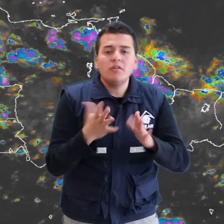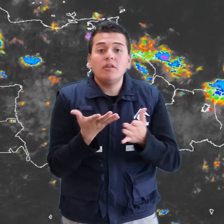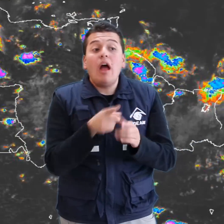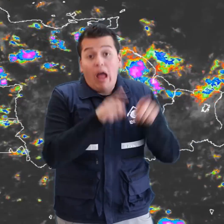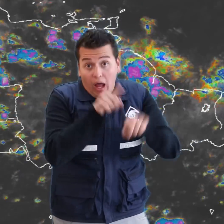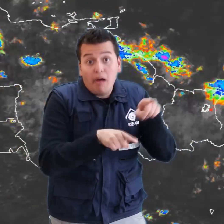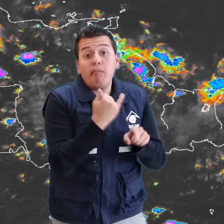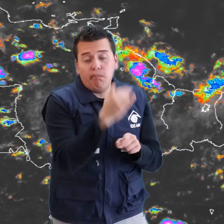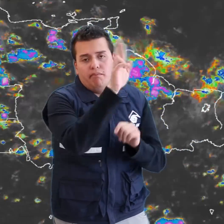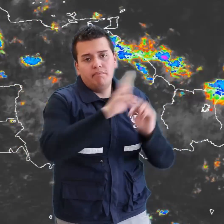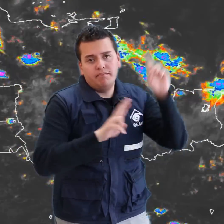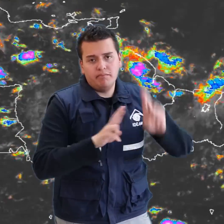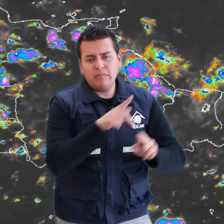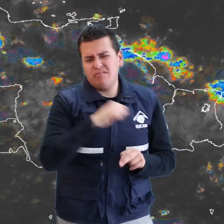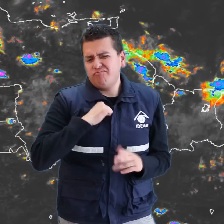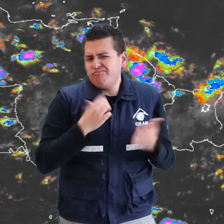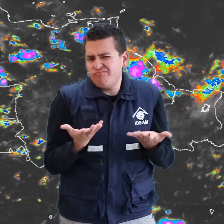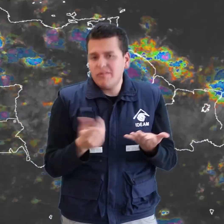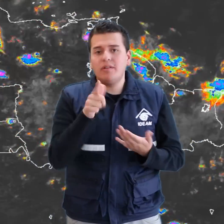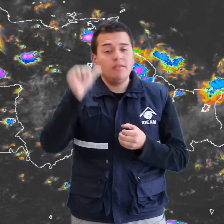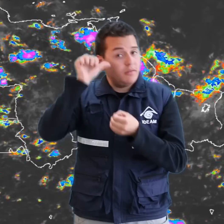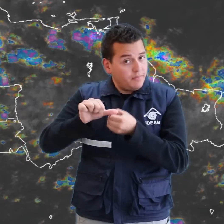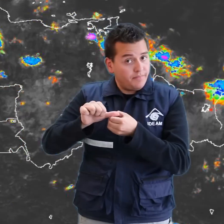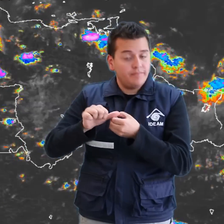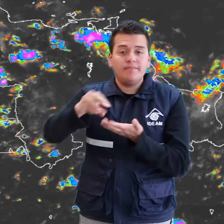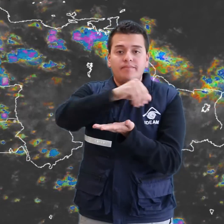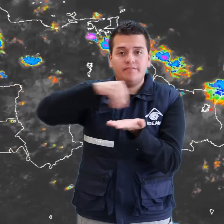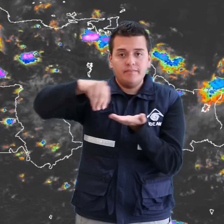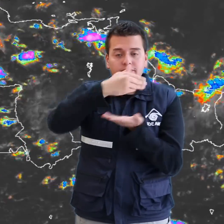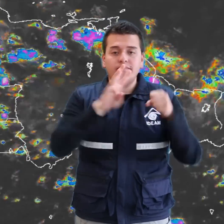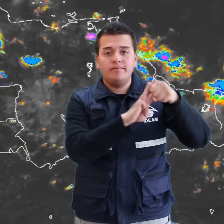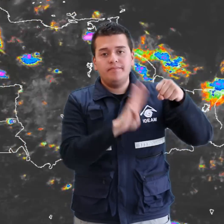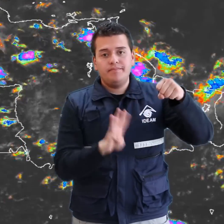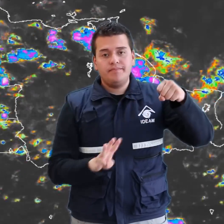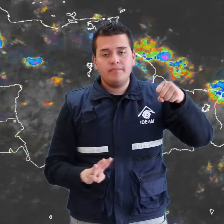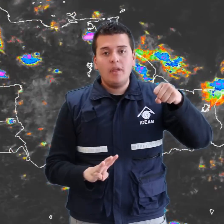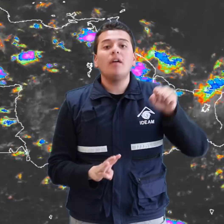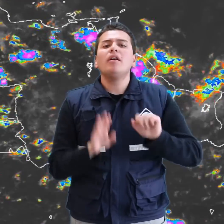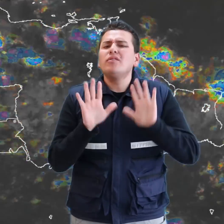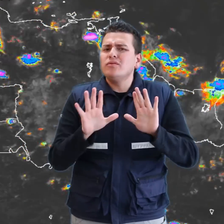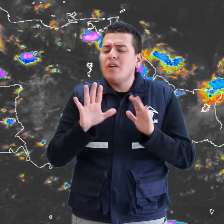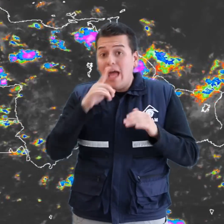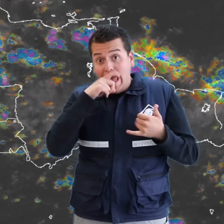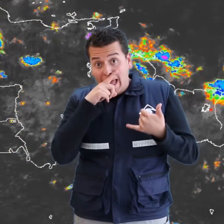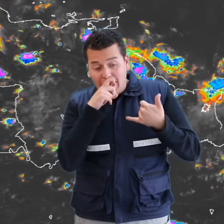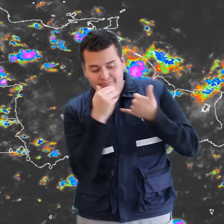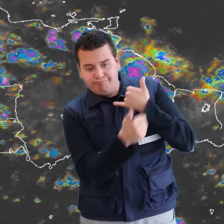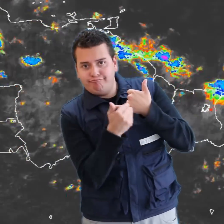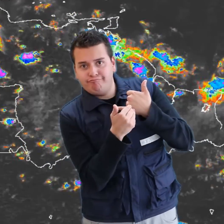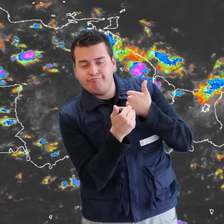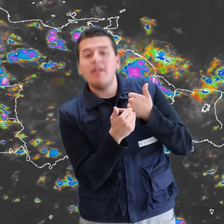casos de actividad eléctrica en sectores de Arauca, Atlántico, Magdalena, en el centro de la Amazonía y